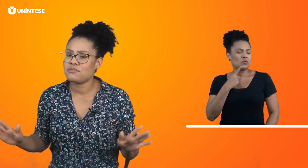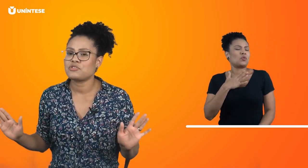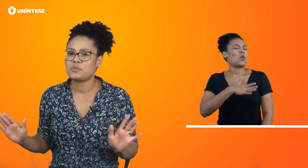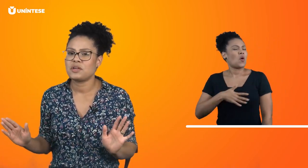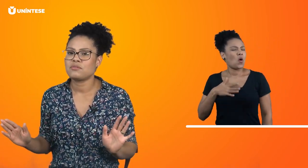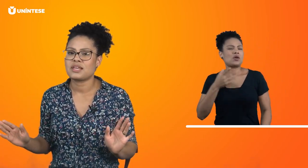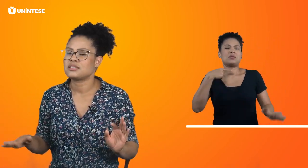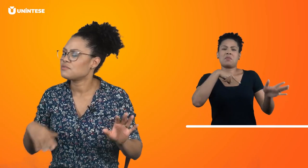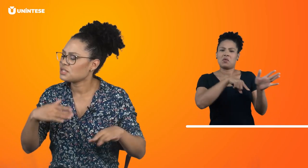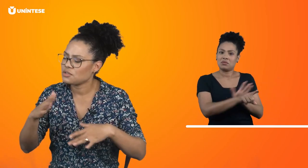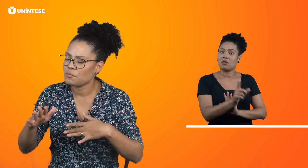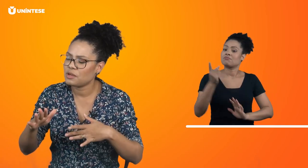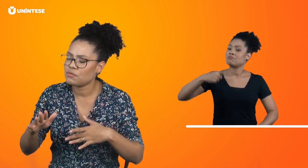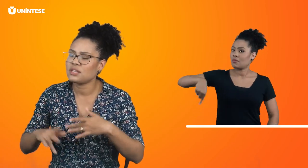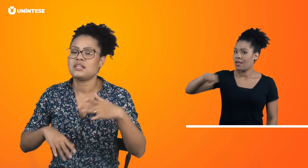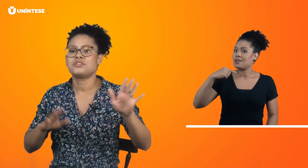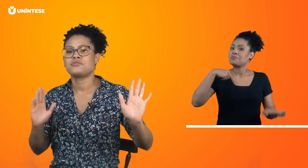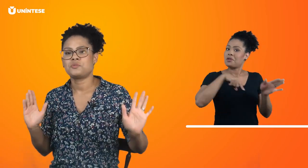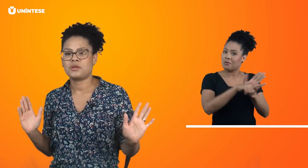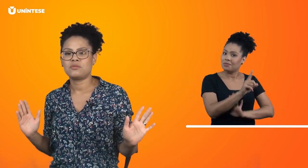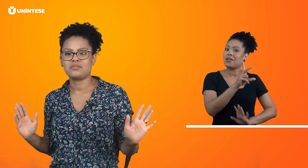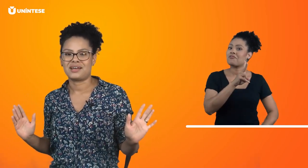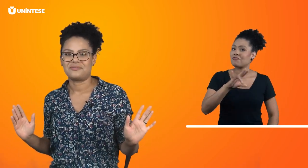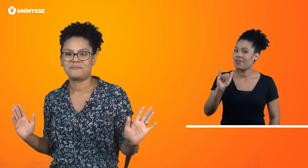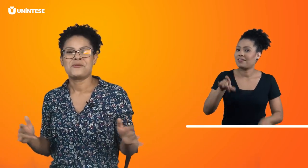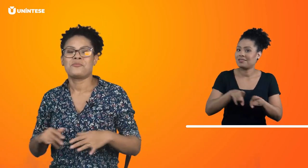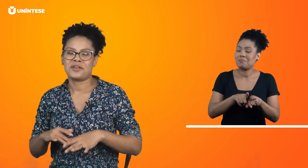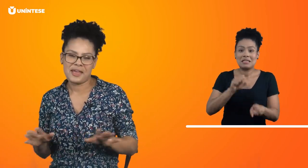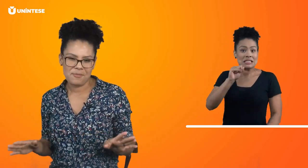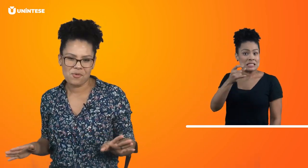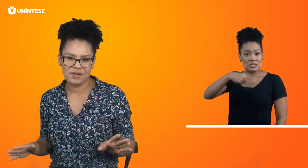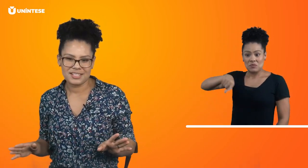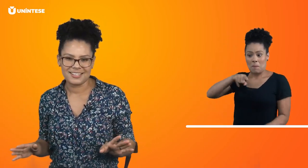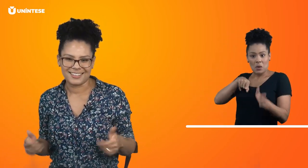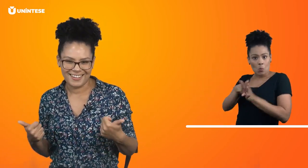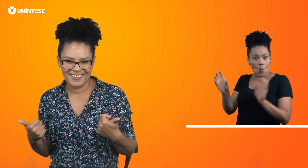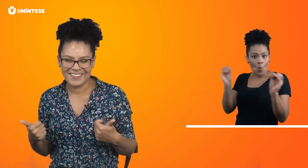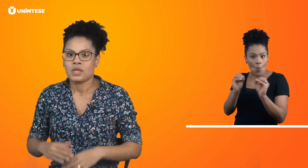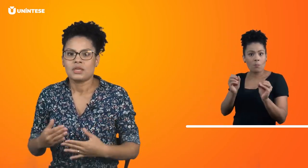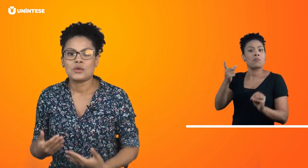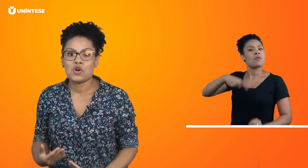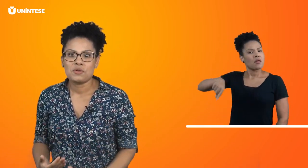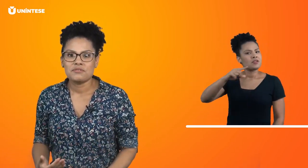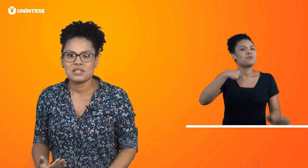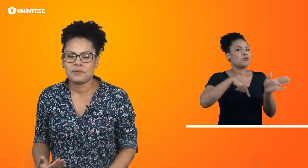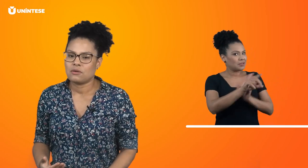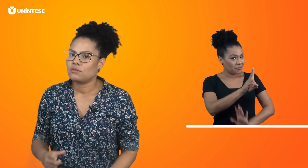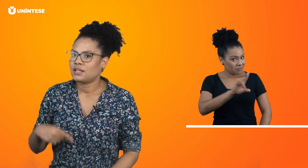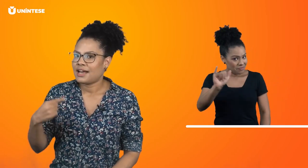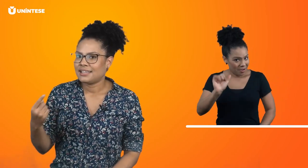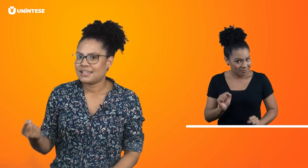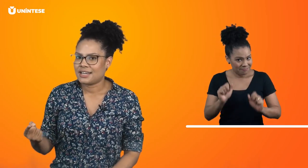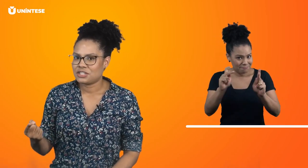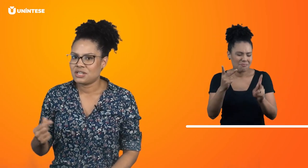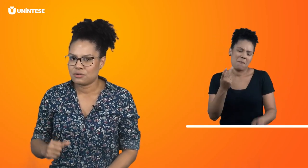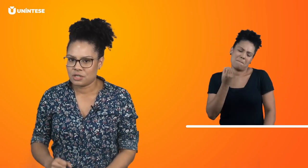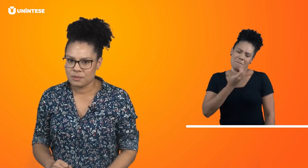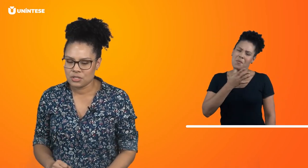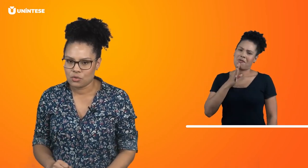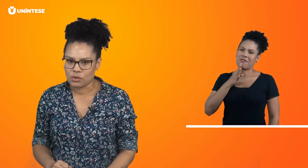vão te perguntar. Se você não pergunta, eles vão te perguntar. Porque é bom conhecer, né? Então, como que você pergunta a idade da outra pessoa?